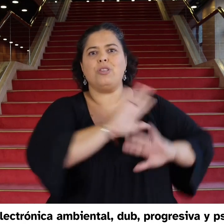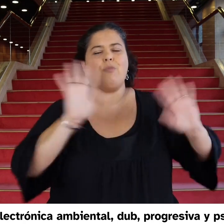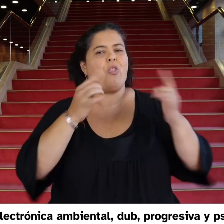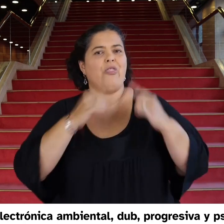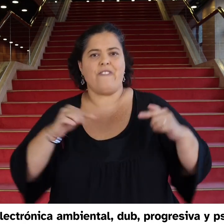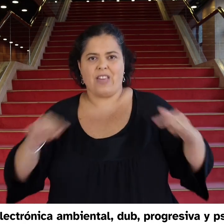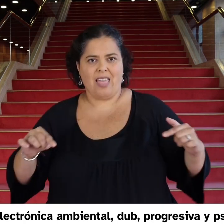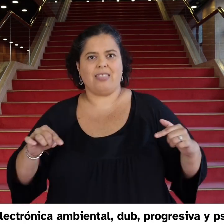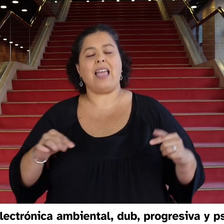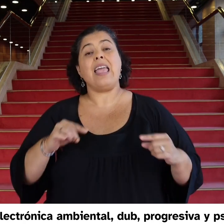asiáticos